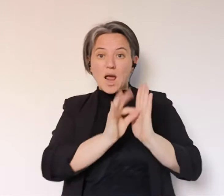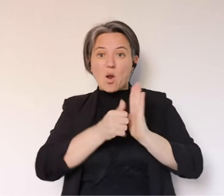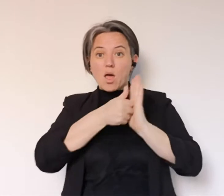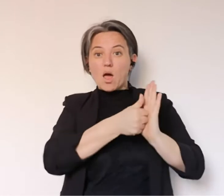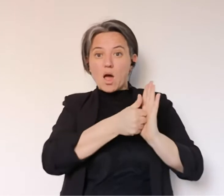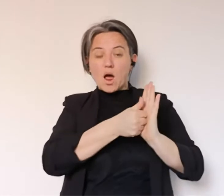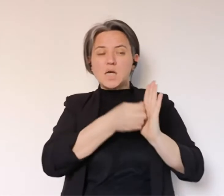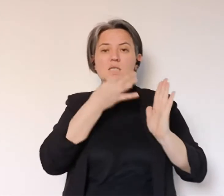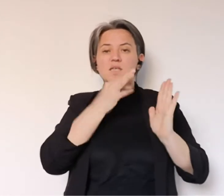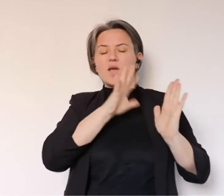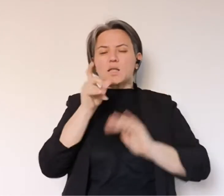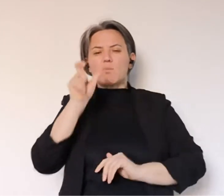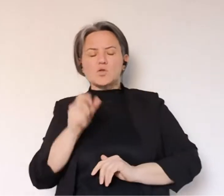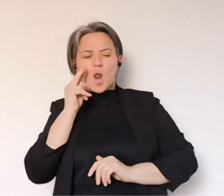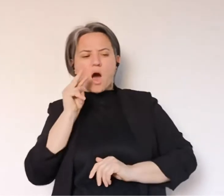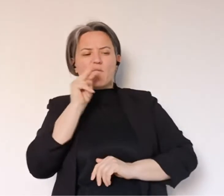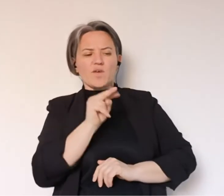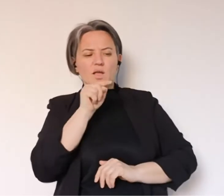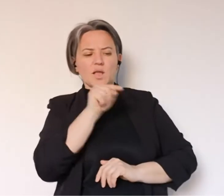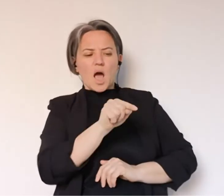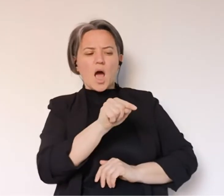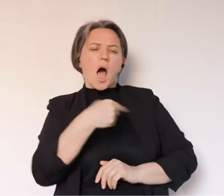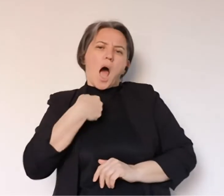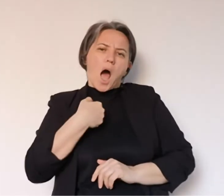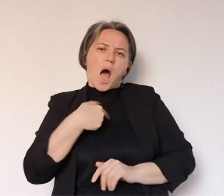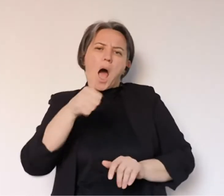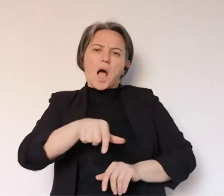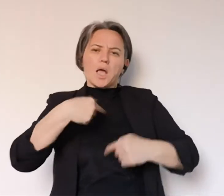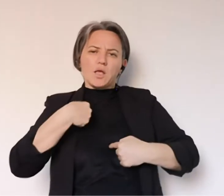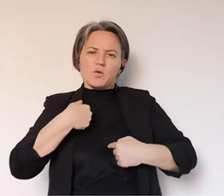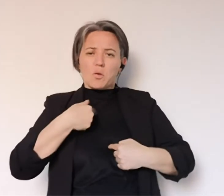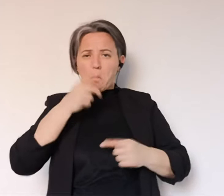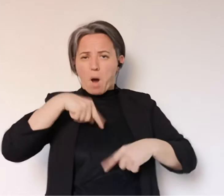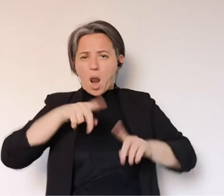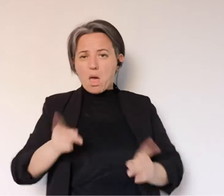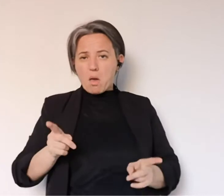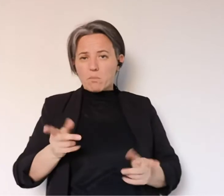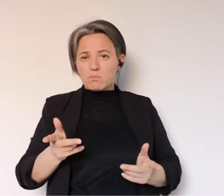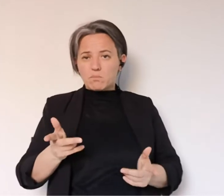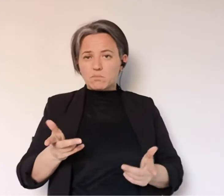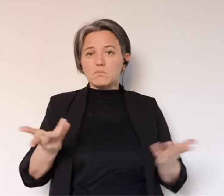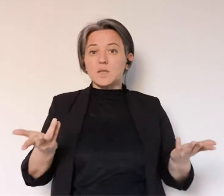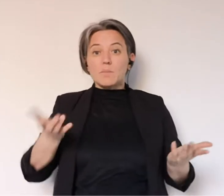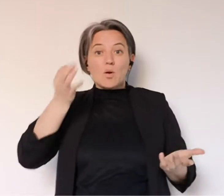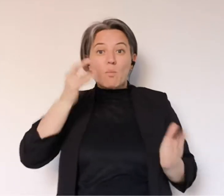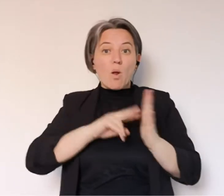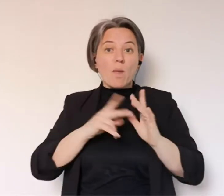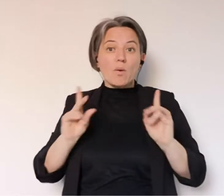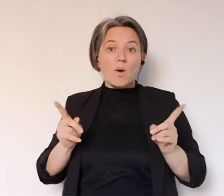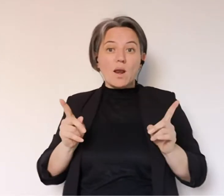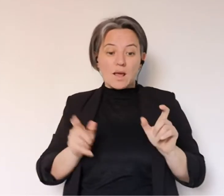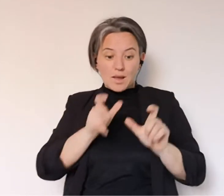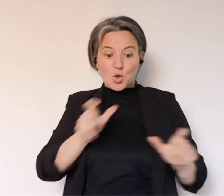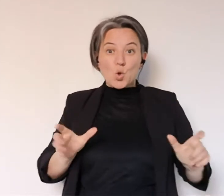però che ogni volta che uno sta fuori dalle regole sta dando un messaggio alla persona che lo sta vedendo che è il messaggio del, sì ma intanto non faccio niente di